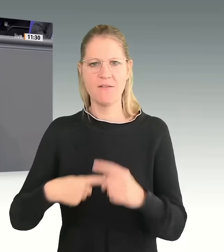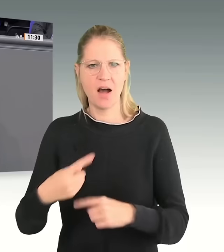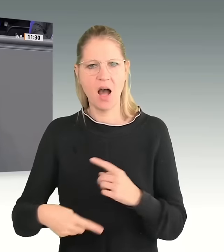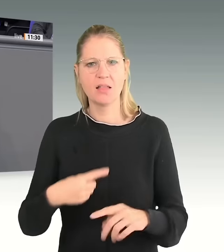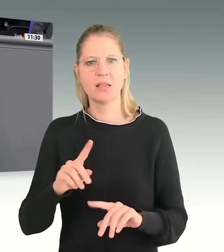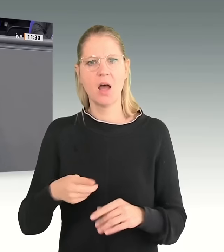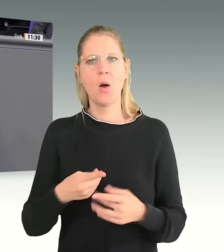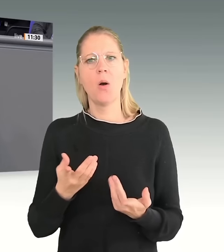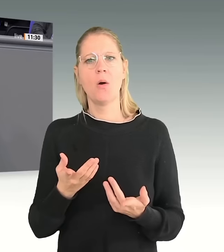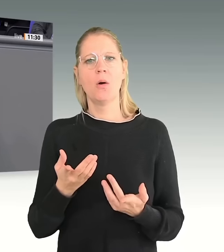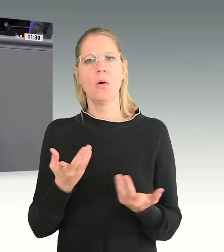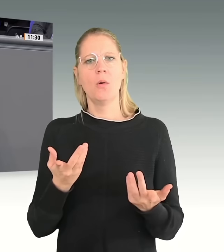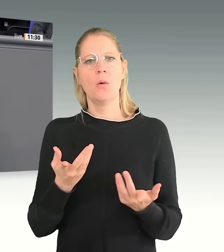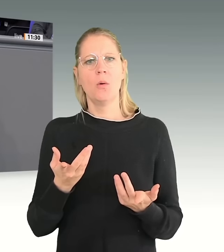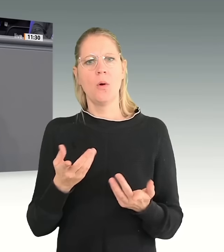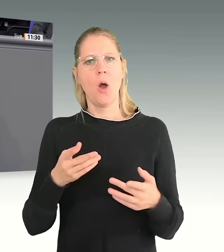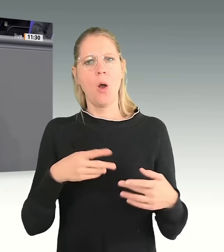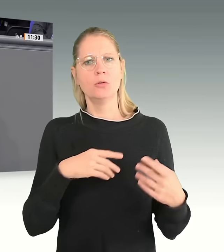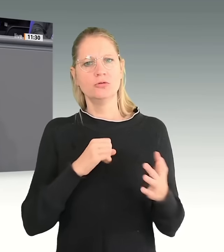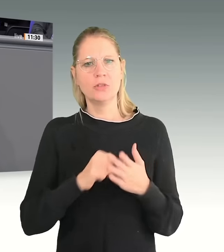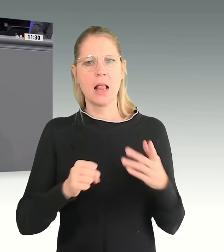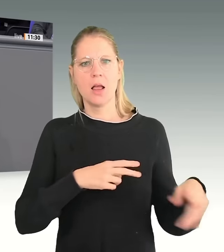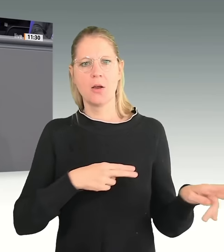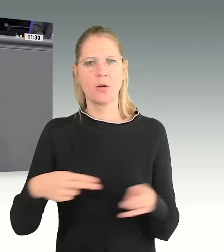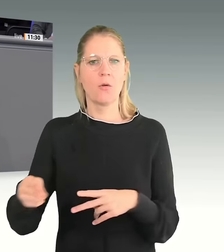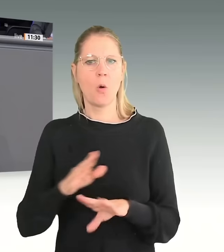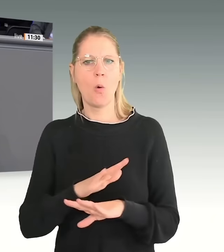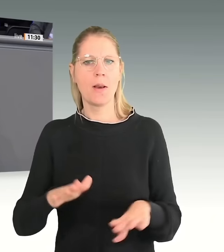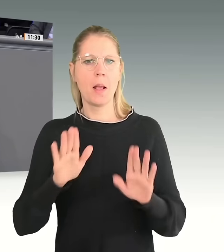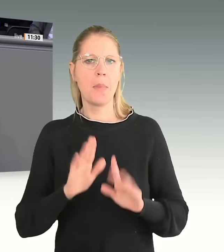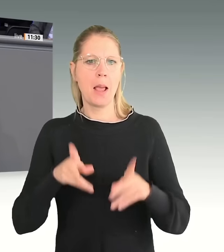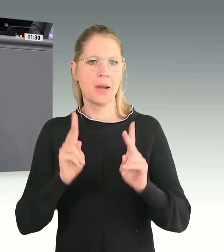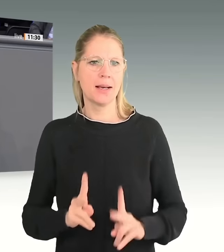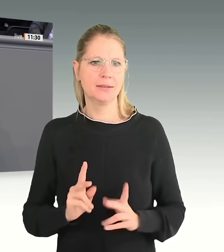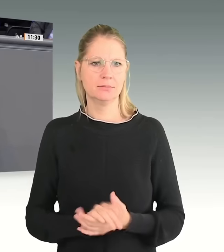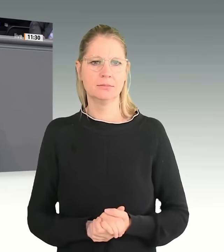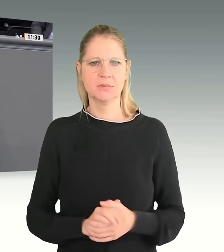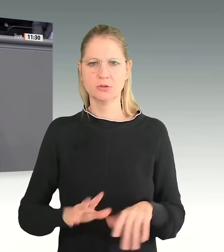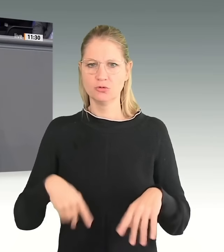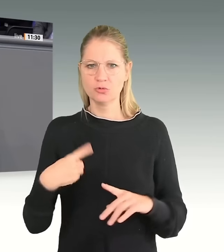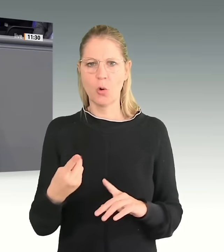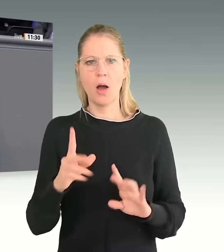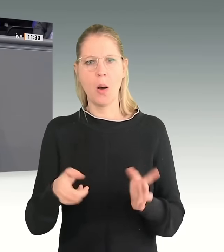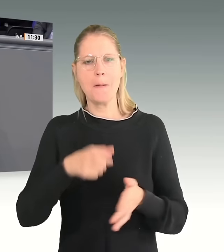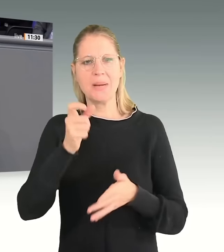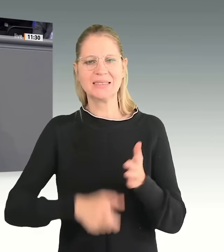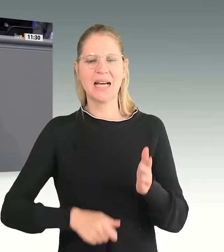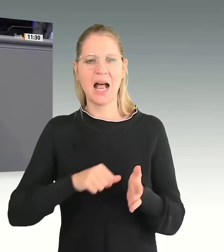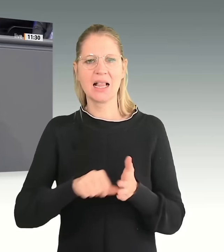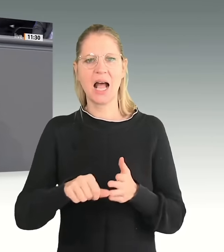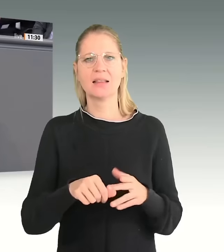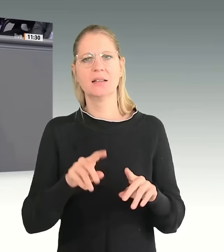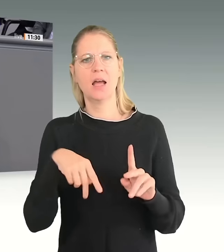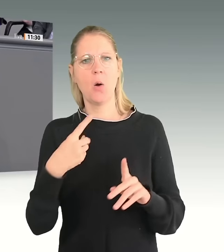Steuerung der Migration und der Integration. Das ist nicht nur unser Vorschlag der Union, sondern die